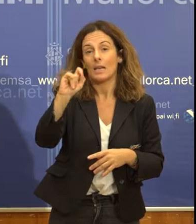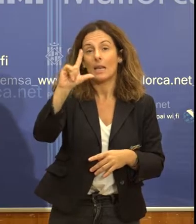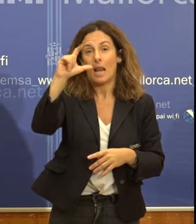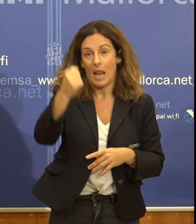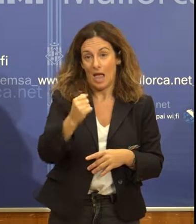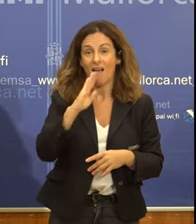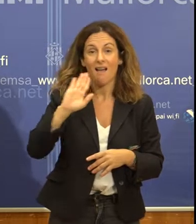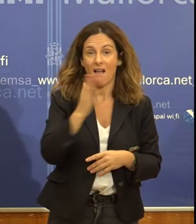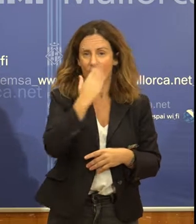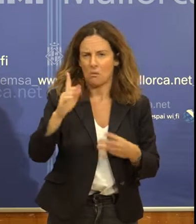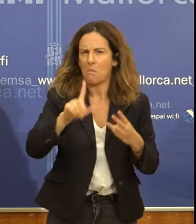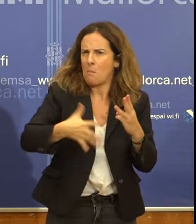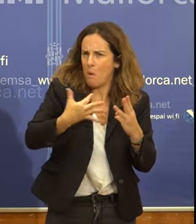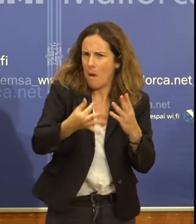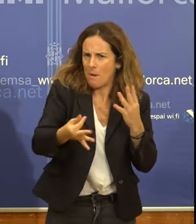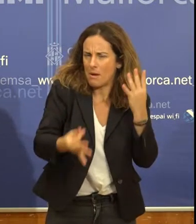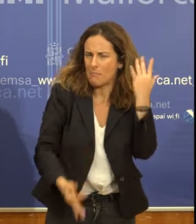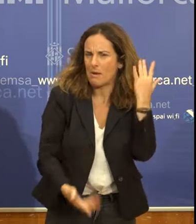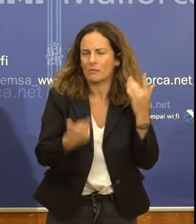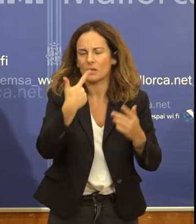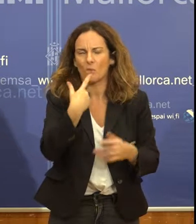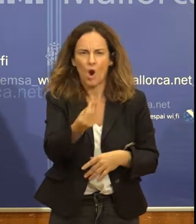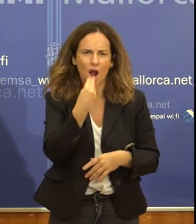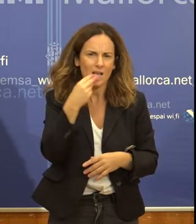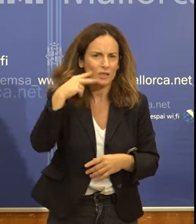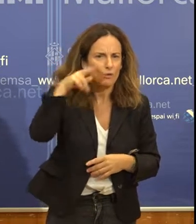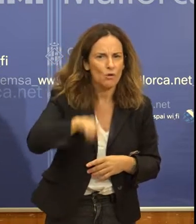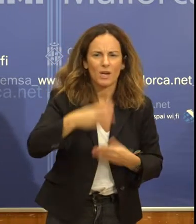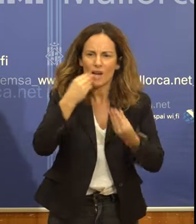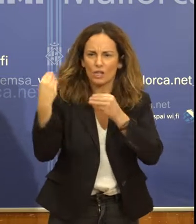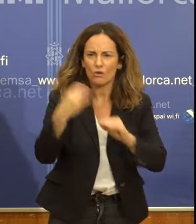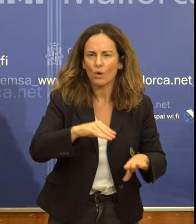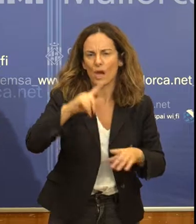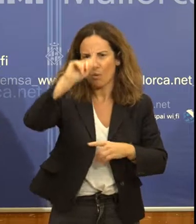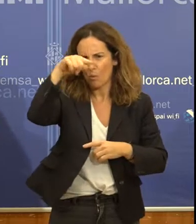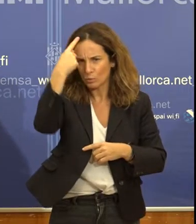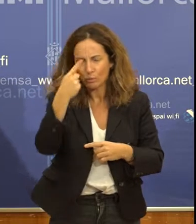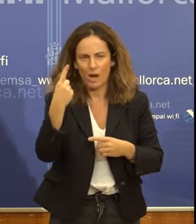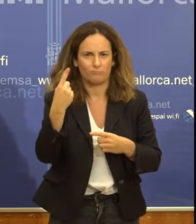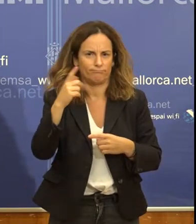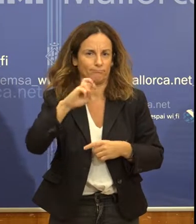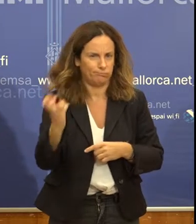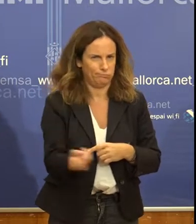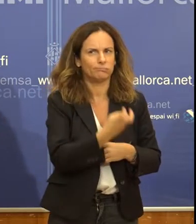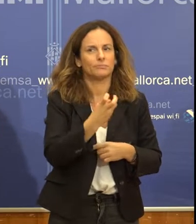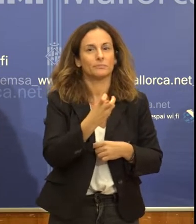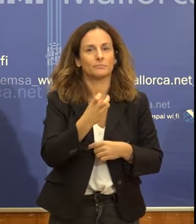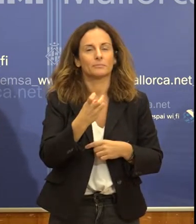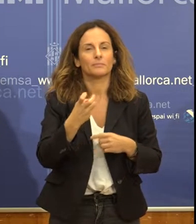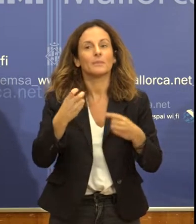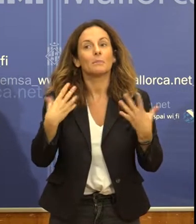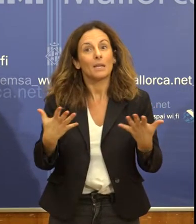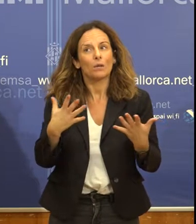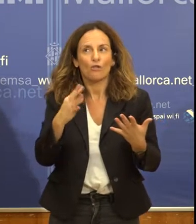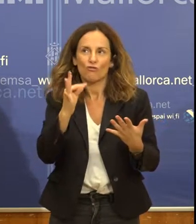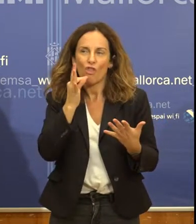patrimoni històric, patrimoni astronòmic, història, cultura, activitat cultural, però a pesar d'això, encara no hem aconseguit desplegar tota la